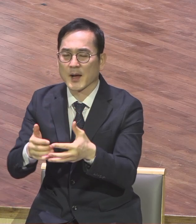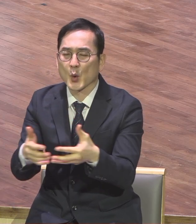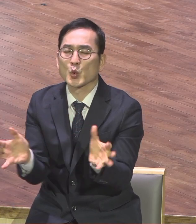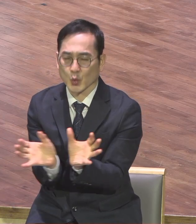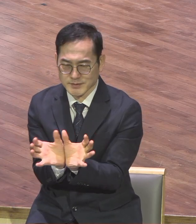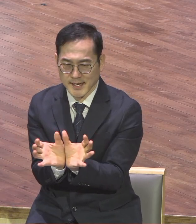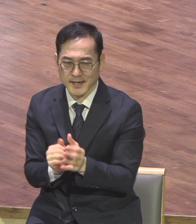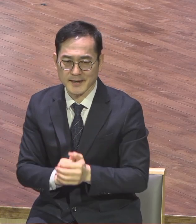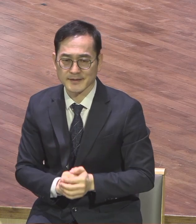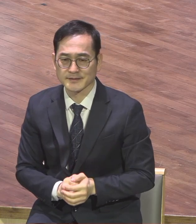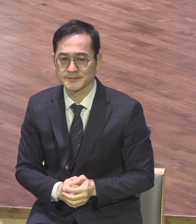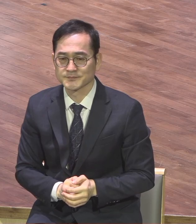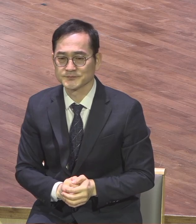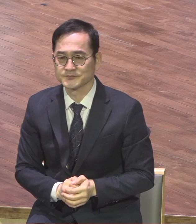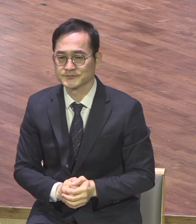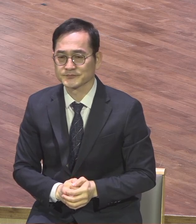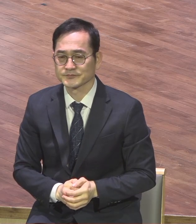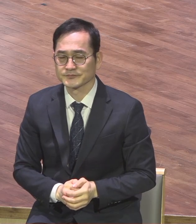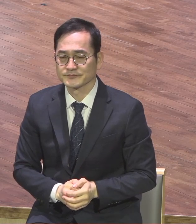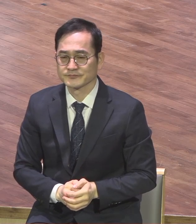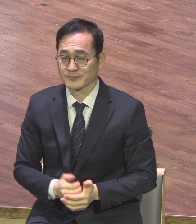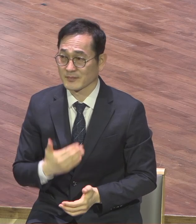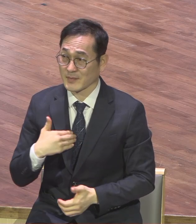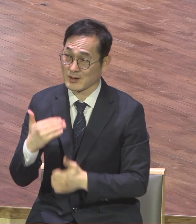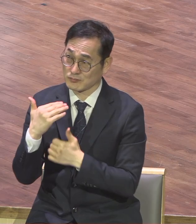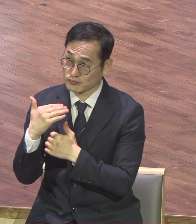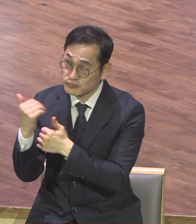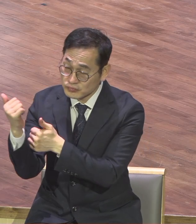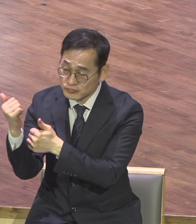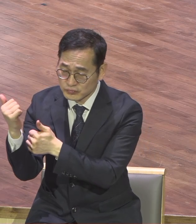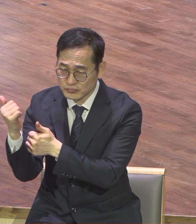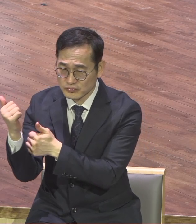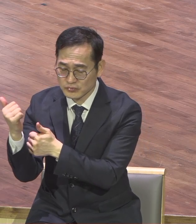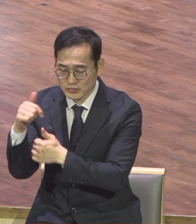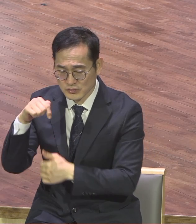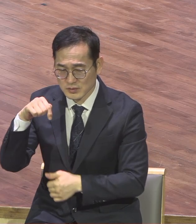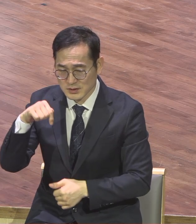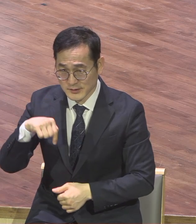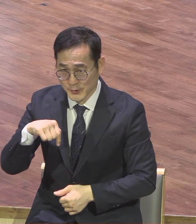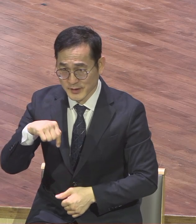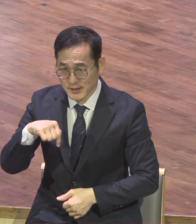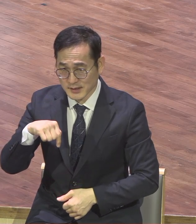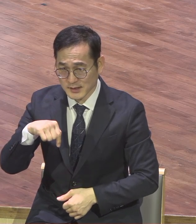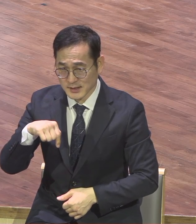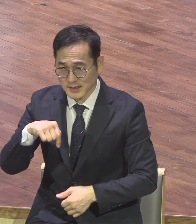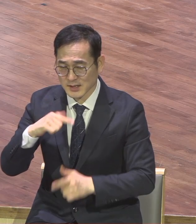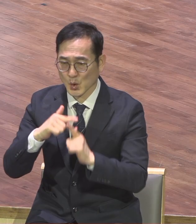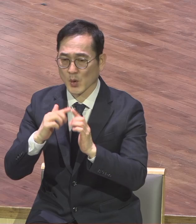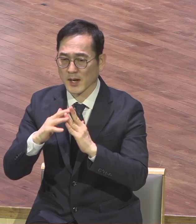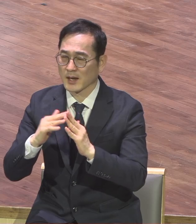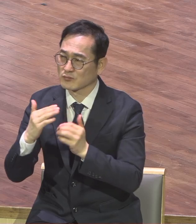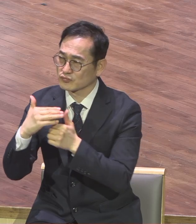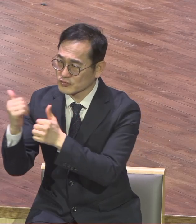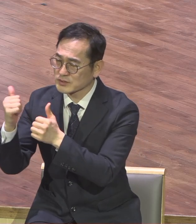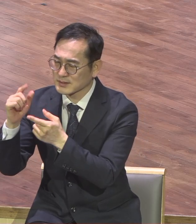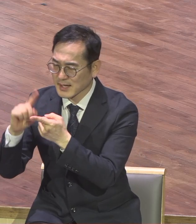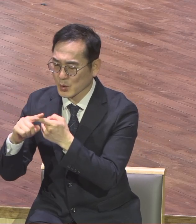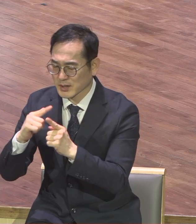부르셔서 부르셔서 우리가 만든 이 교회가 은약 공동체 사도 바울은 3장까지 이 말씀을